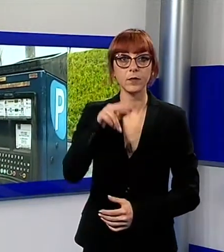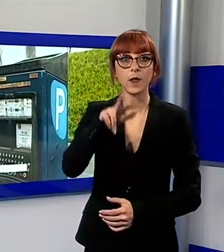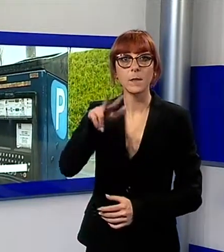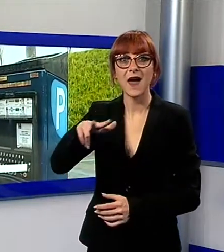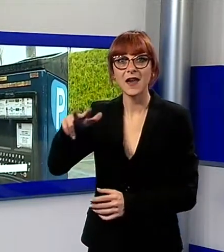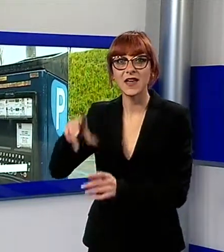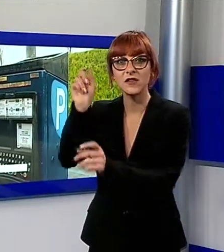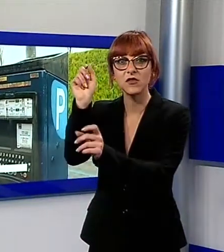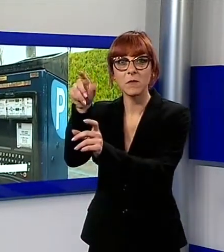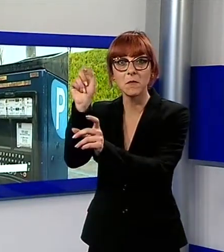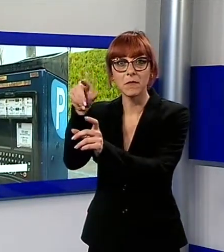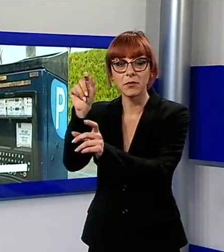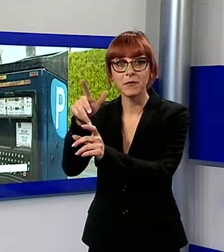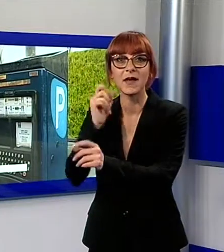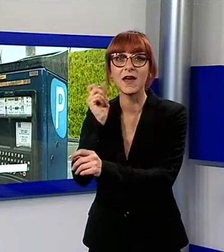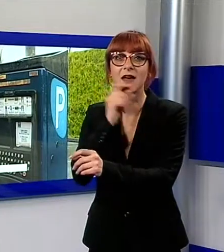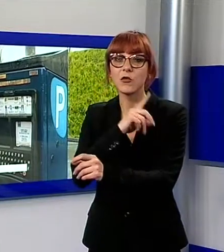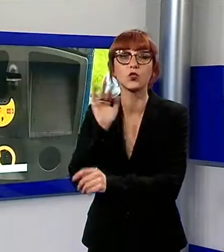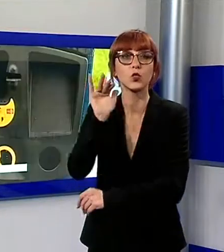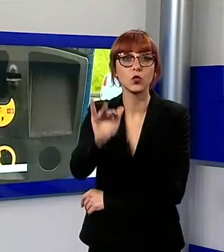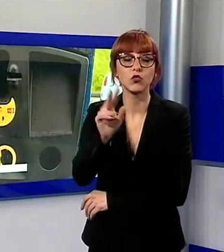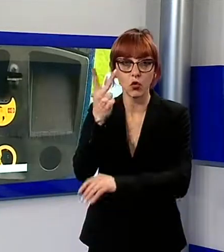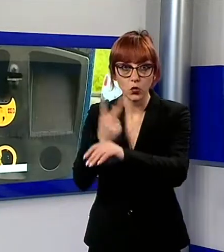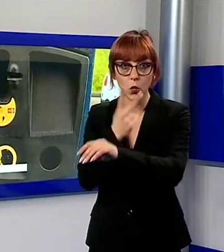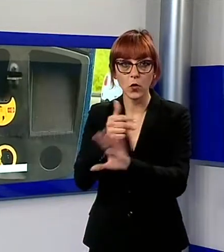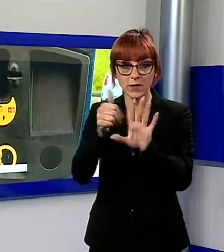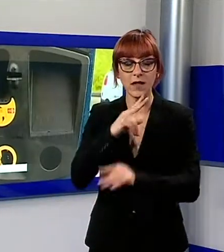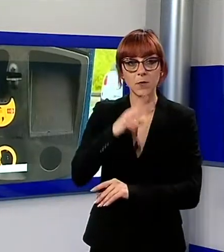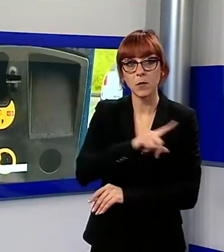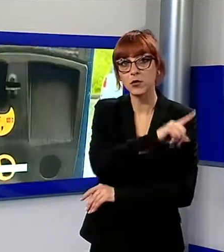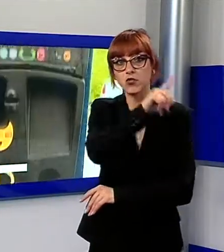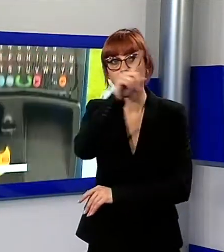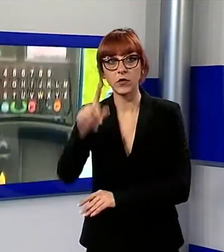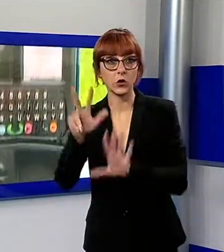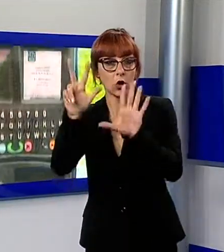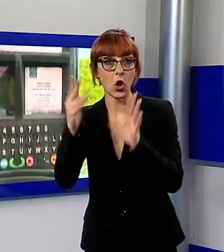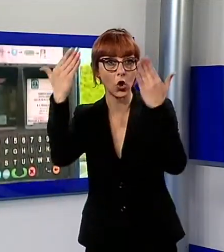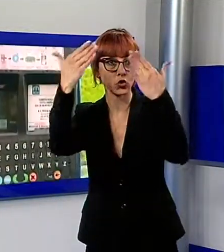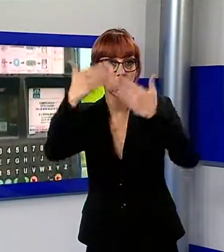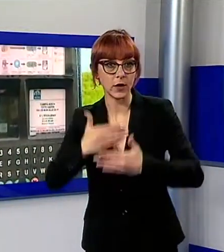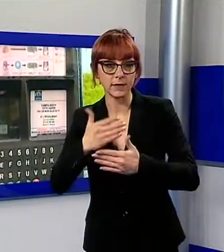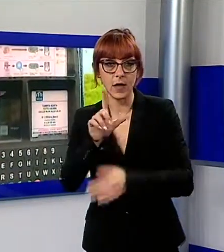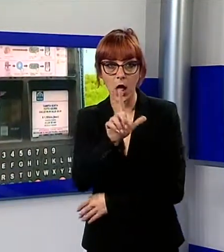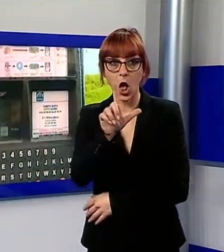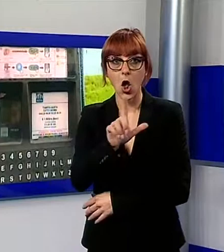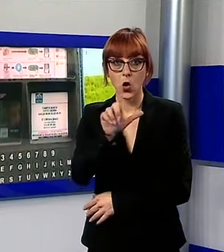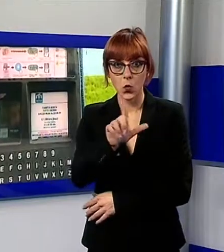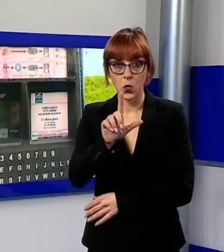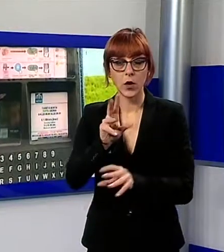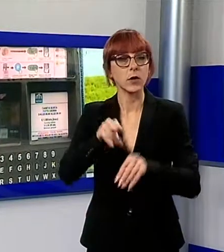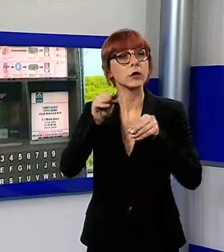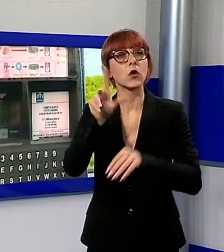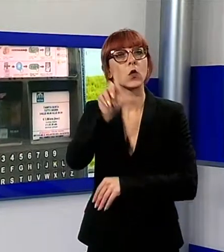gratuiti in centro storico tutti i giorni per due ore dalle 18 alle 20 per il periodo che va da lunedì prossimo, 26